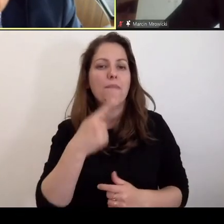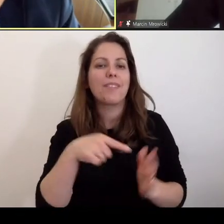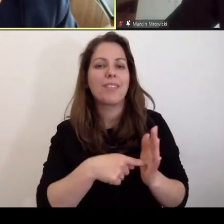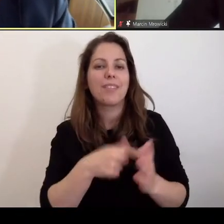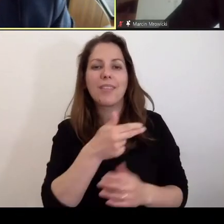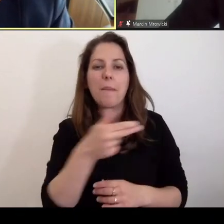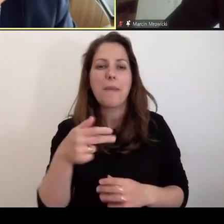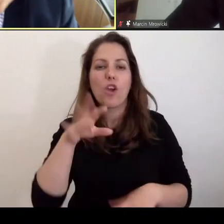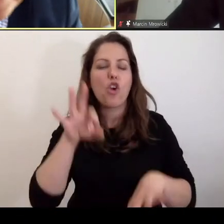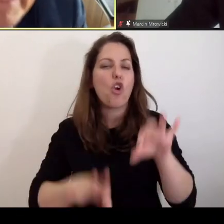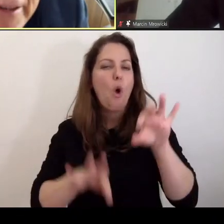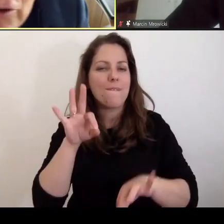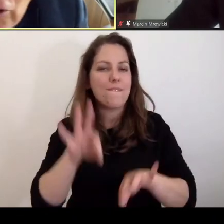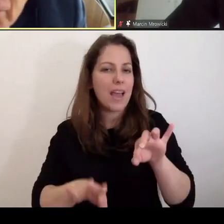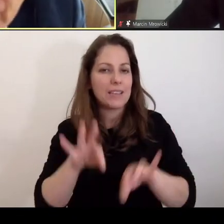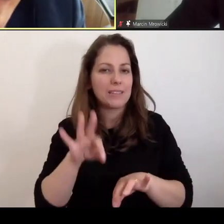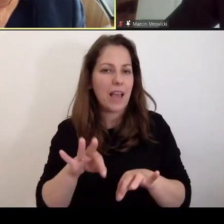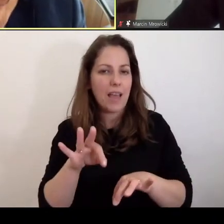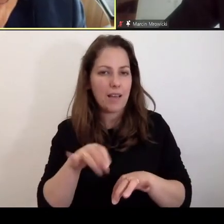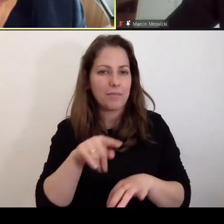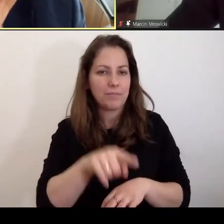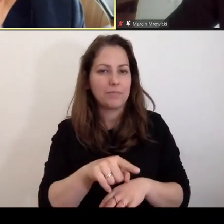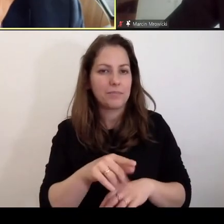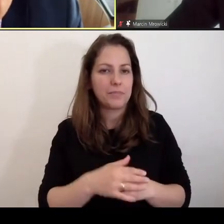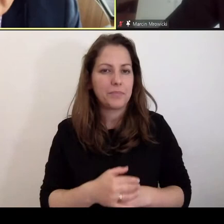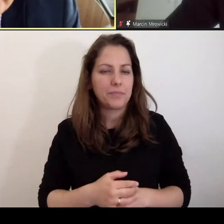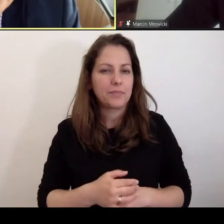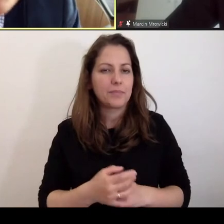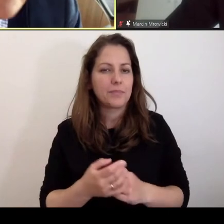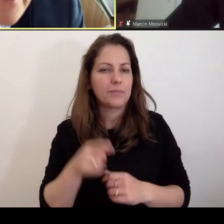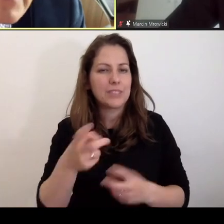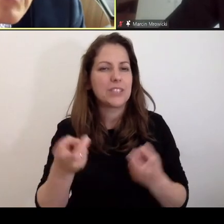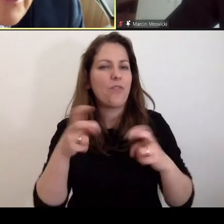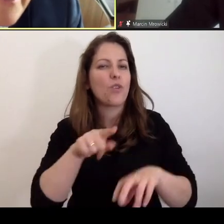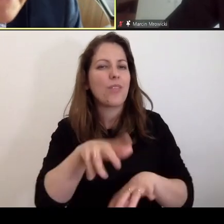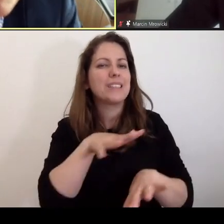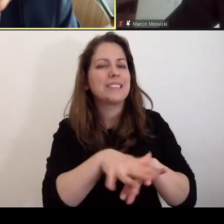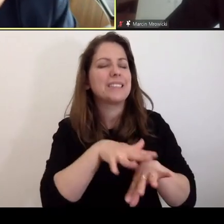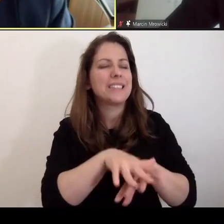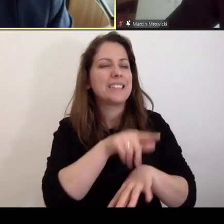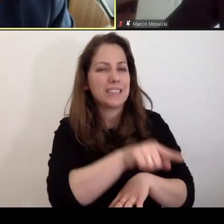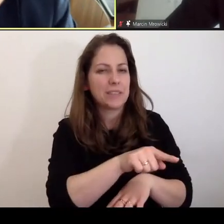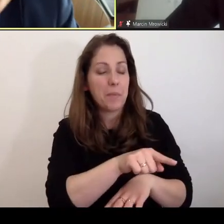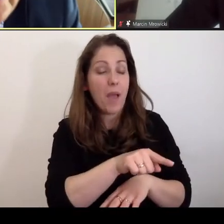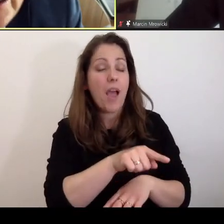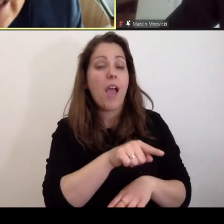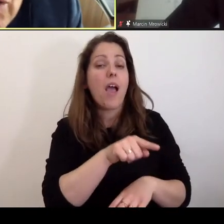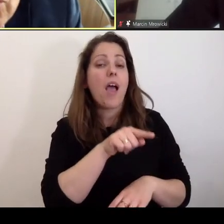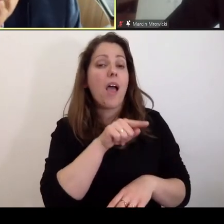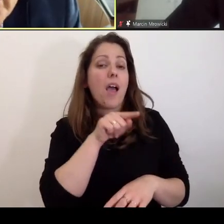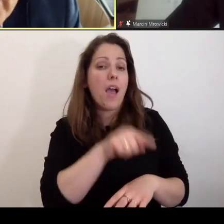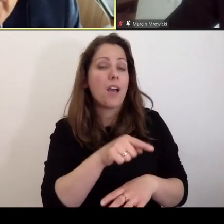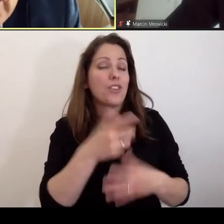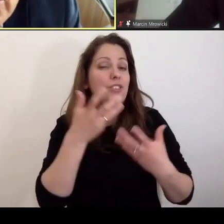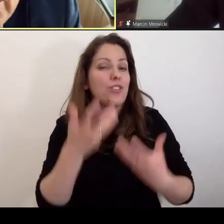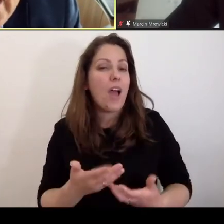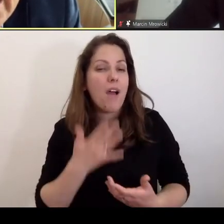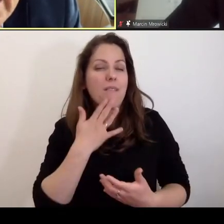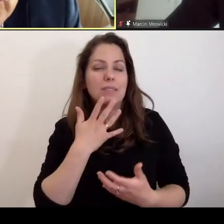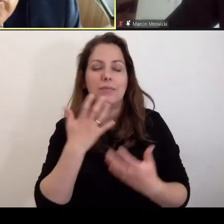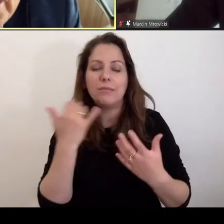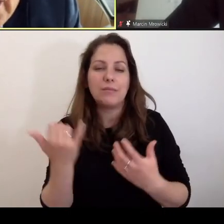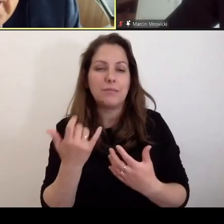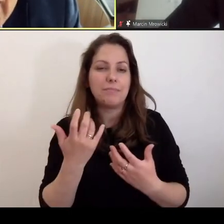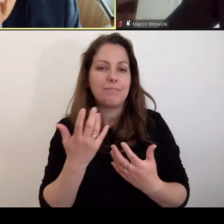temat na konferencji międzyrządowej w Rzymie, kiedy tworzono ten system i ten statut, no to chciano za wszelką